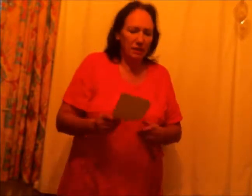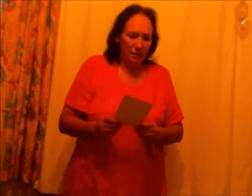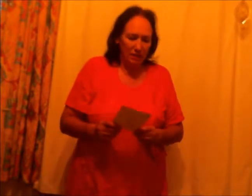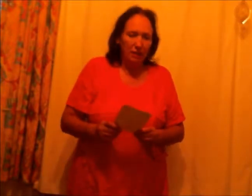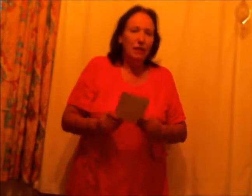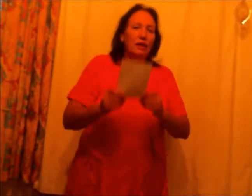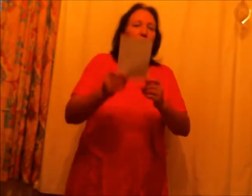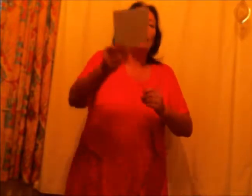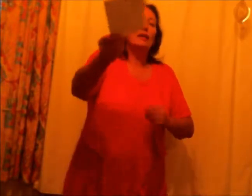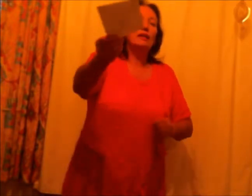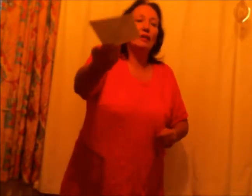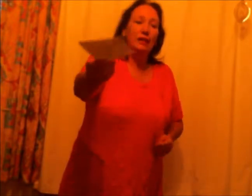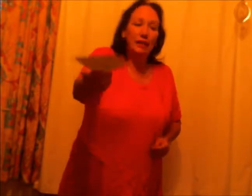geef.